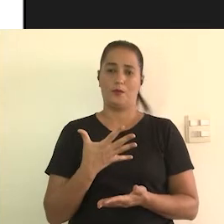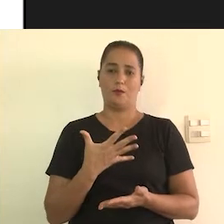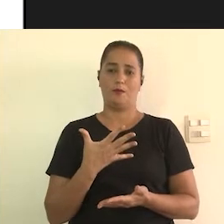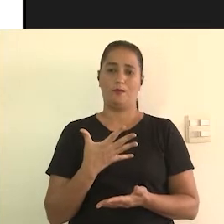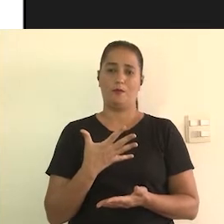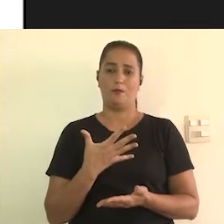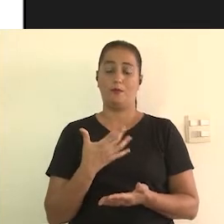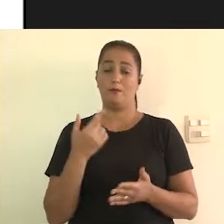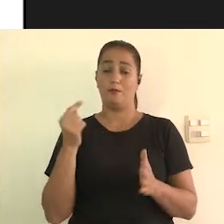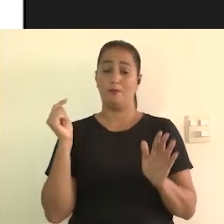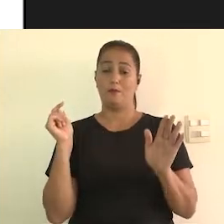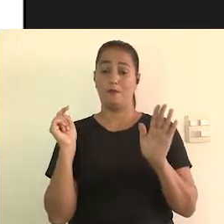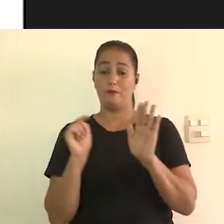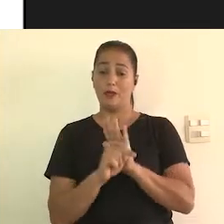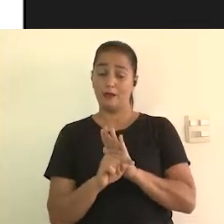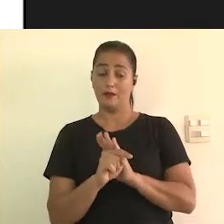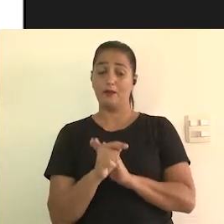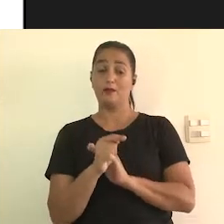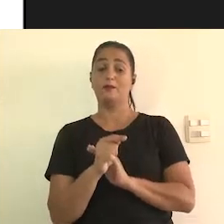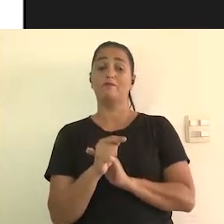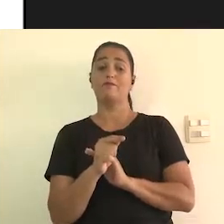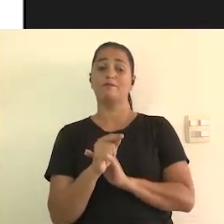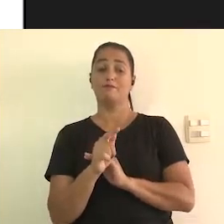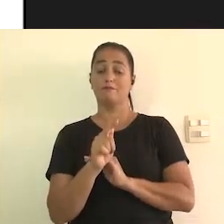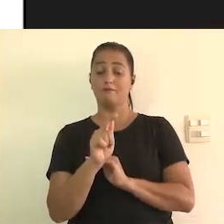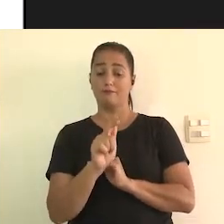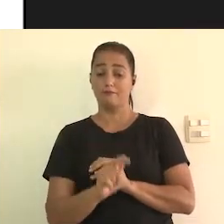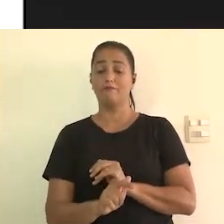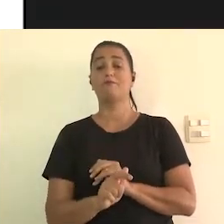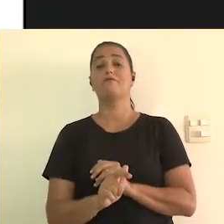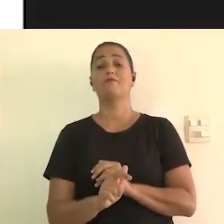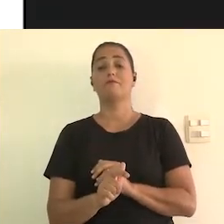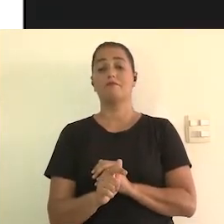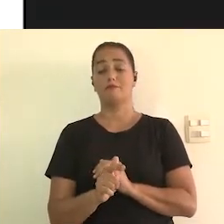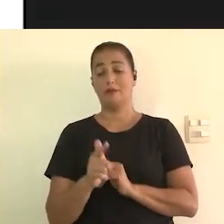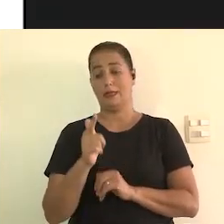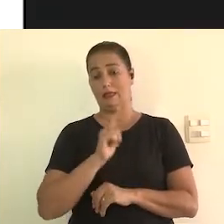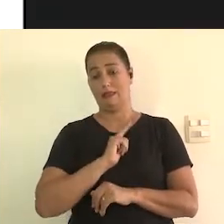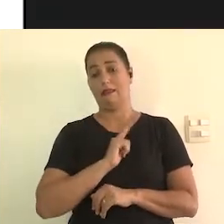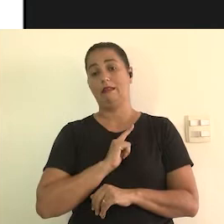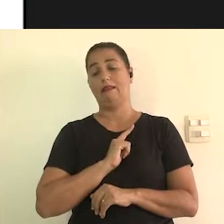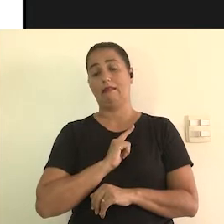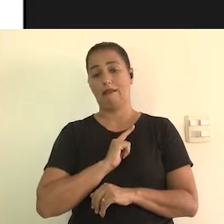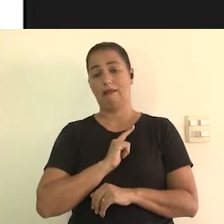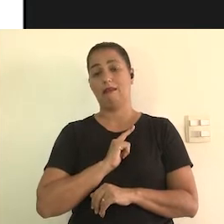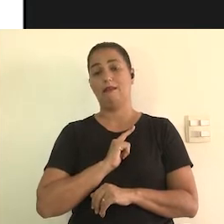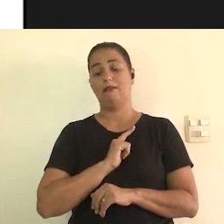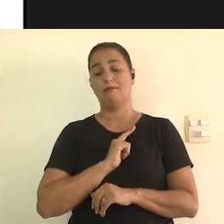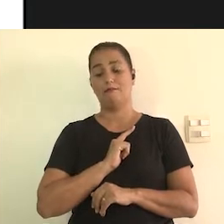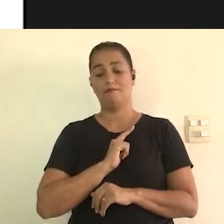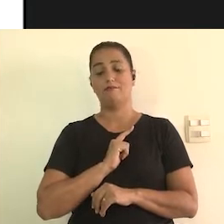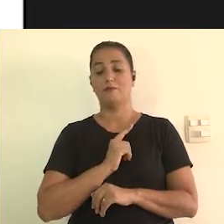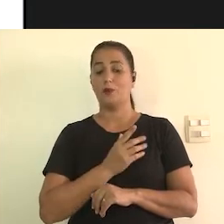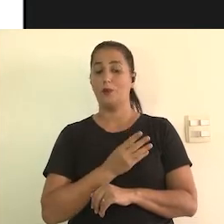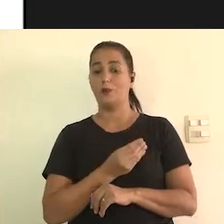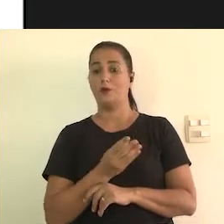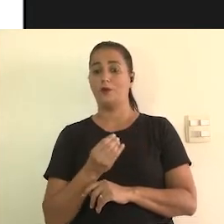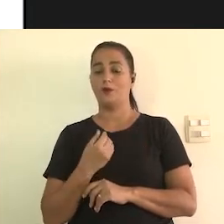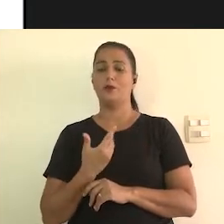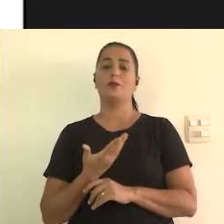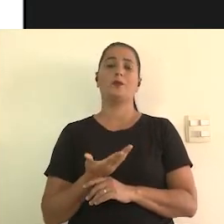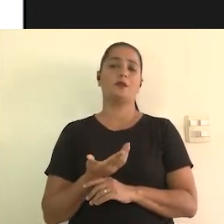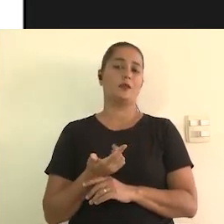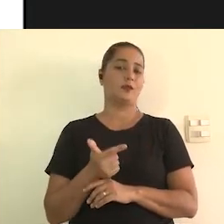língua e um bom vocabulário. Agora, entrando na pergunta propriamente dita, os